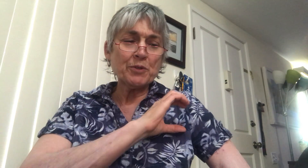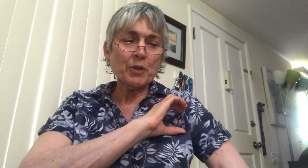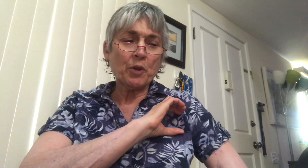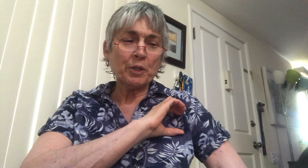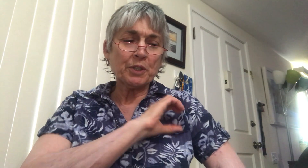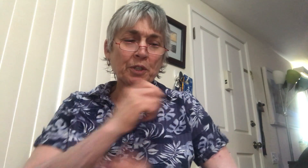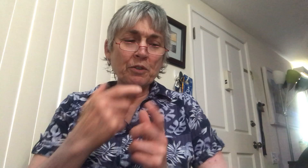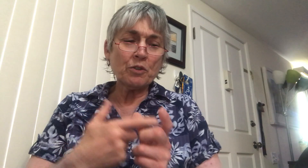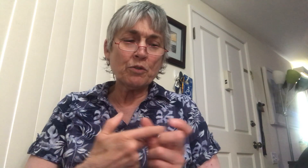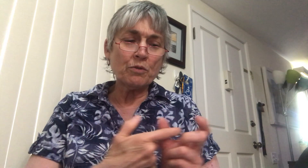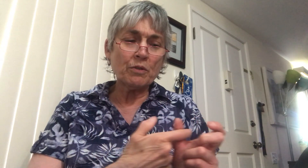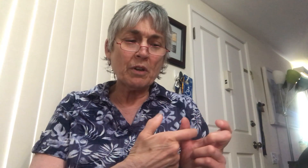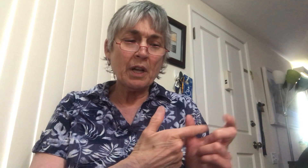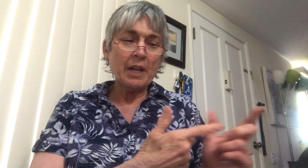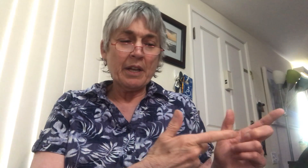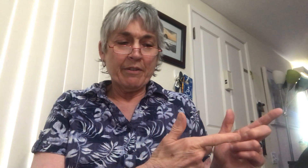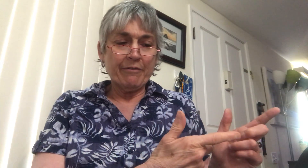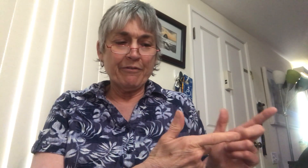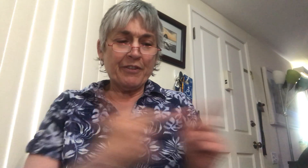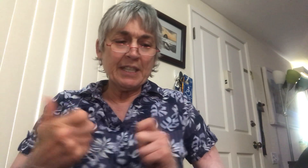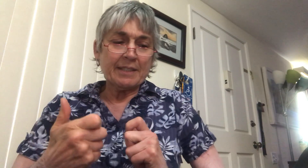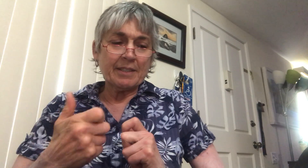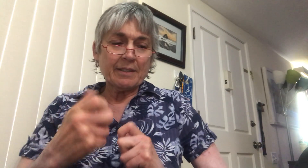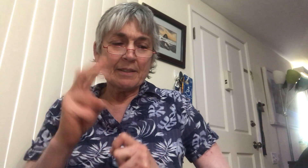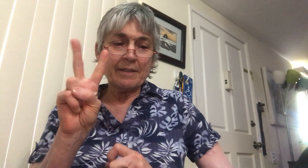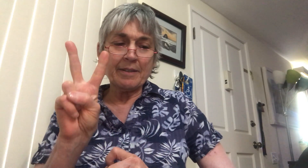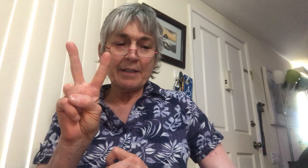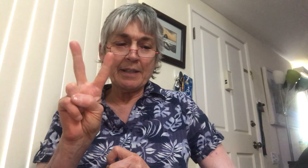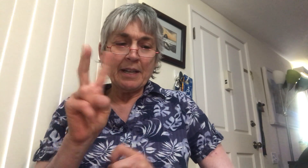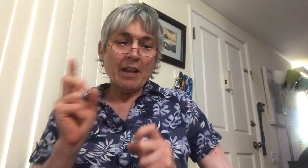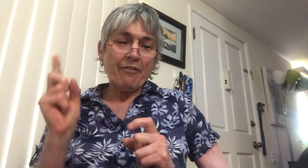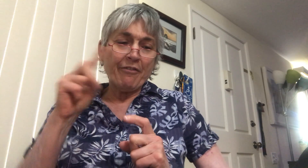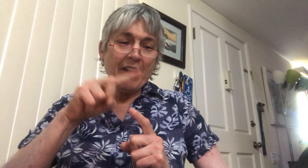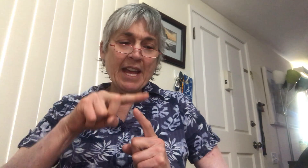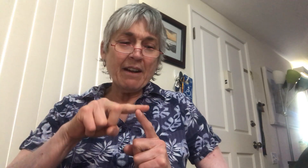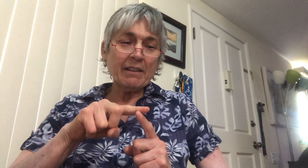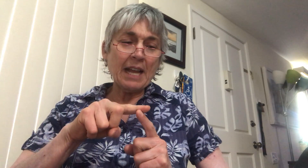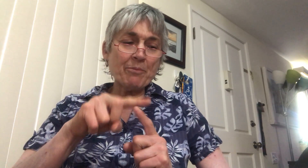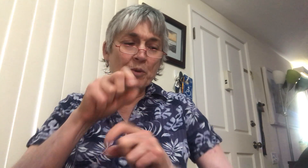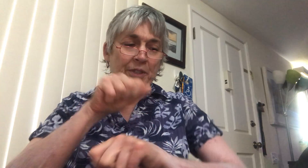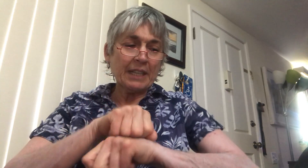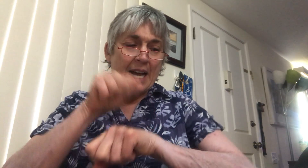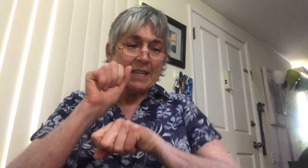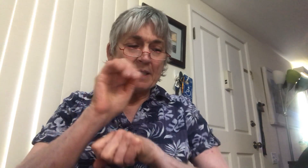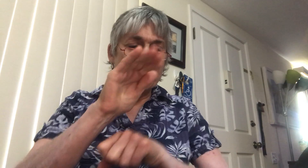M. Cotton court vite vers la montagne.